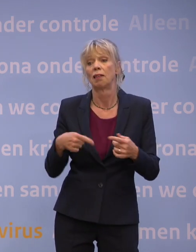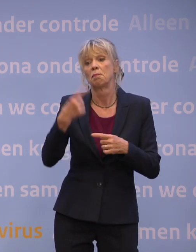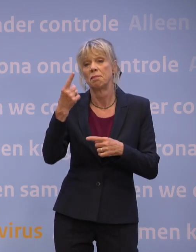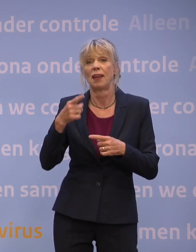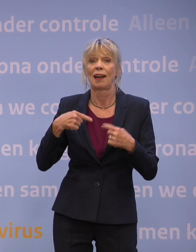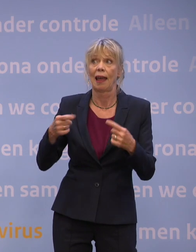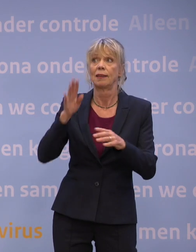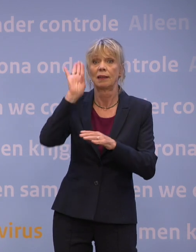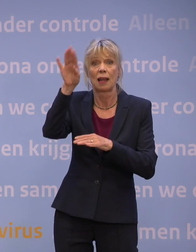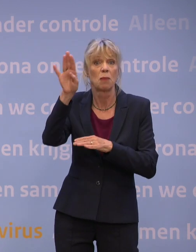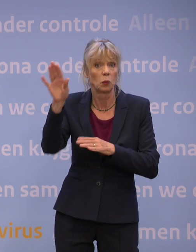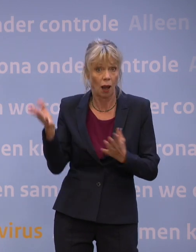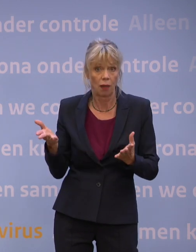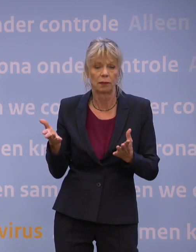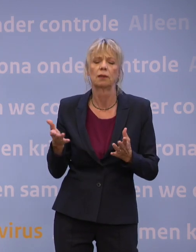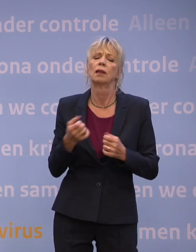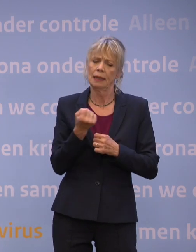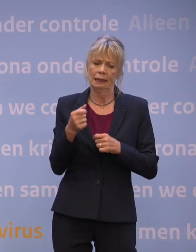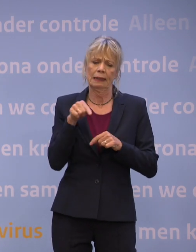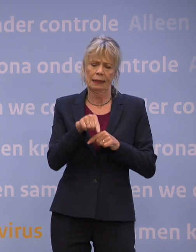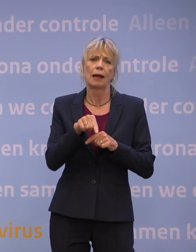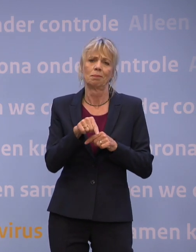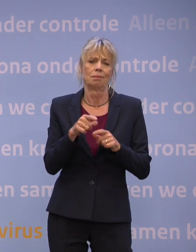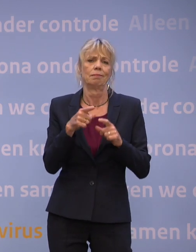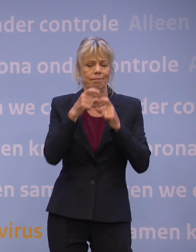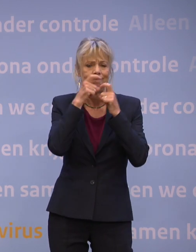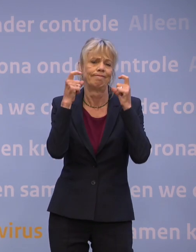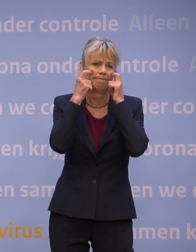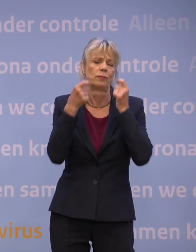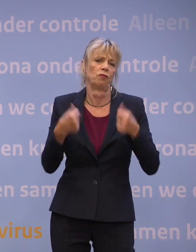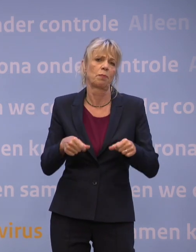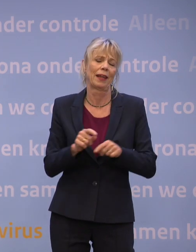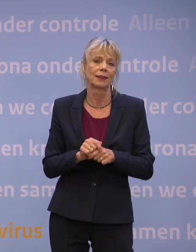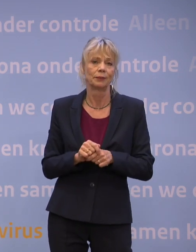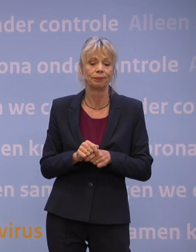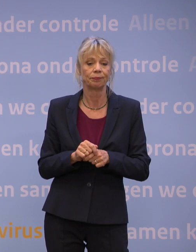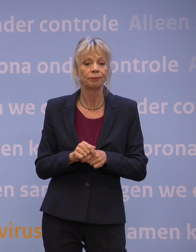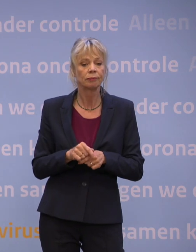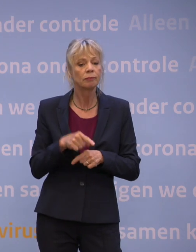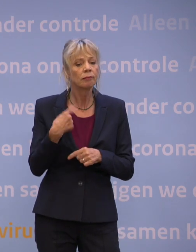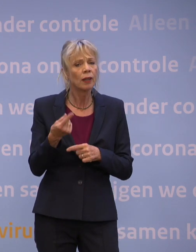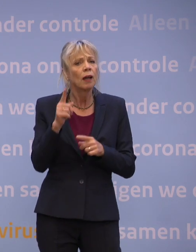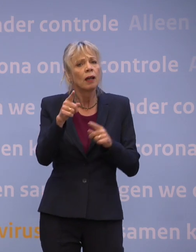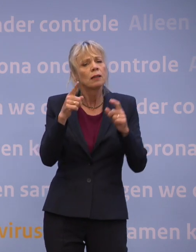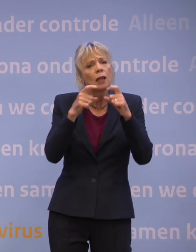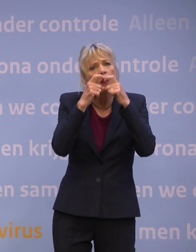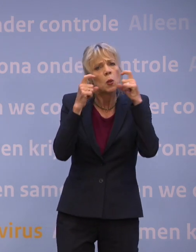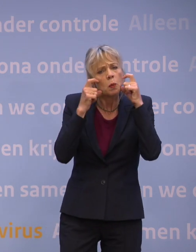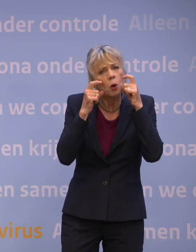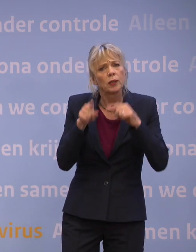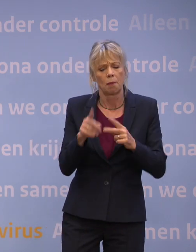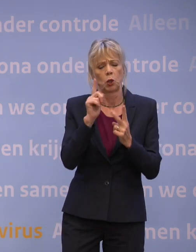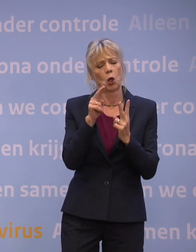Daarom voorlopig nog deze voorzorgsmaatregel. En dan over de mondkapjes nog twee bijzonderheden.